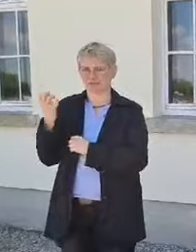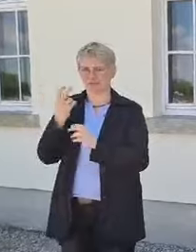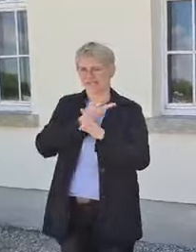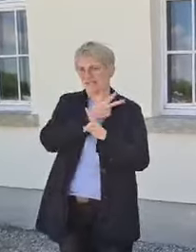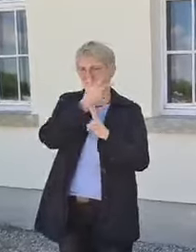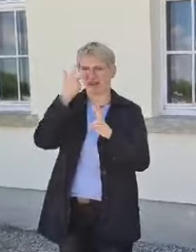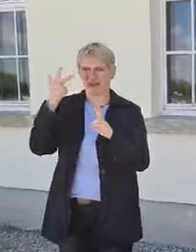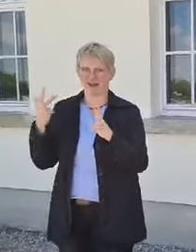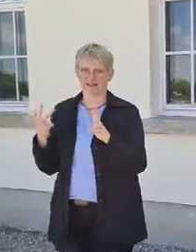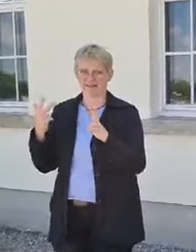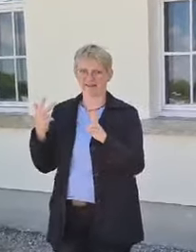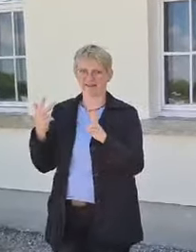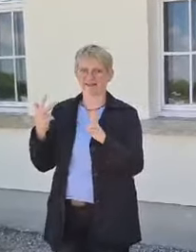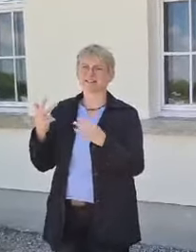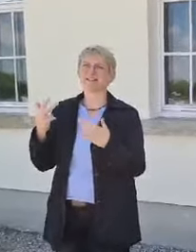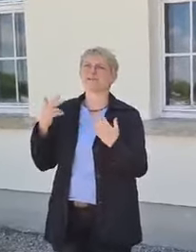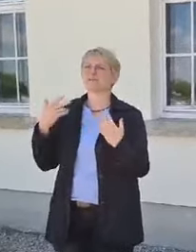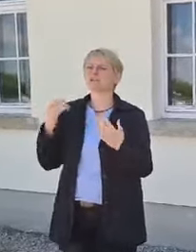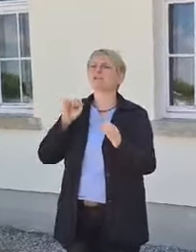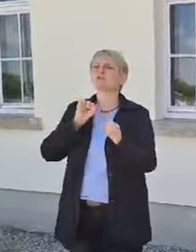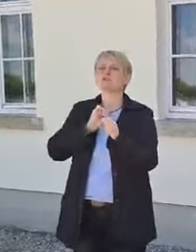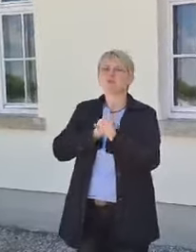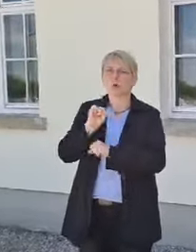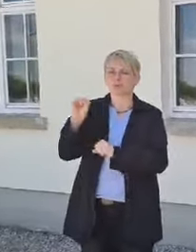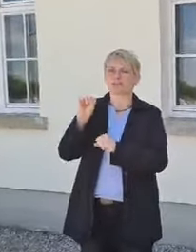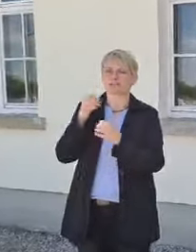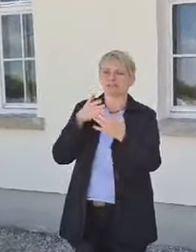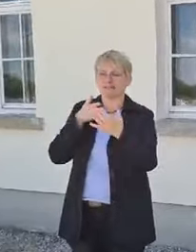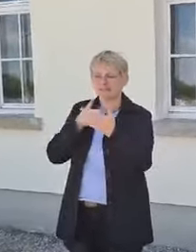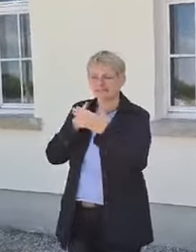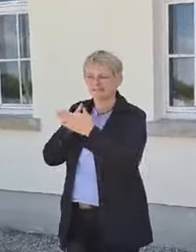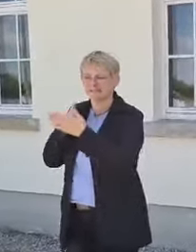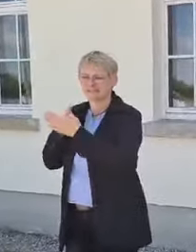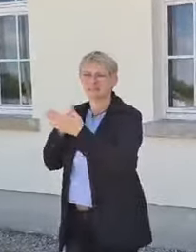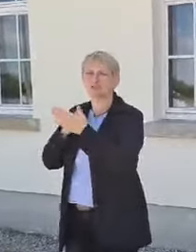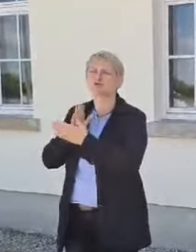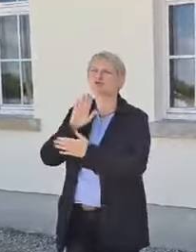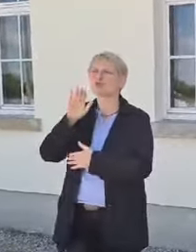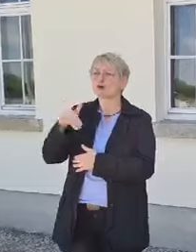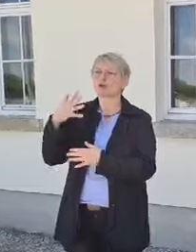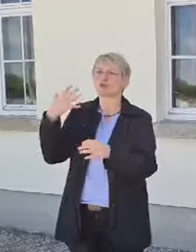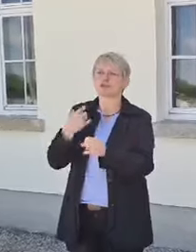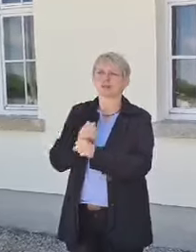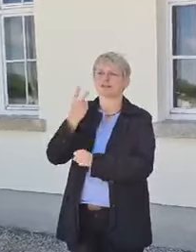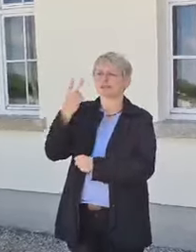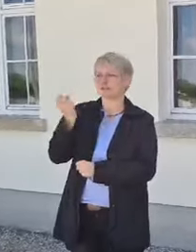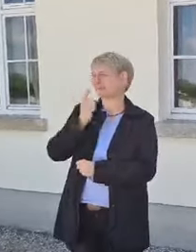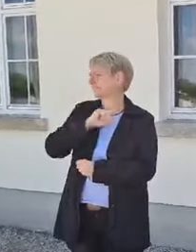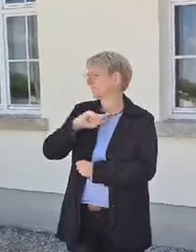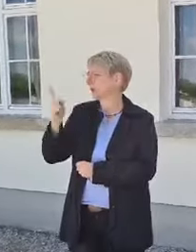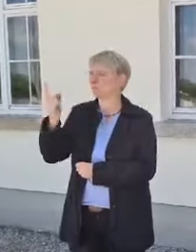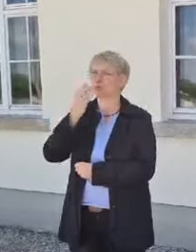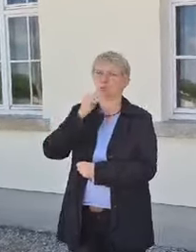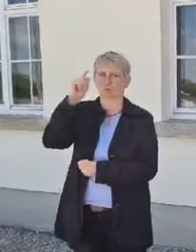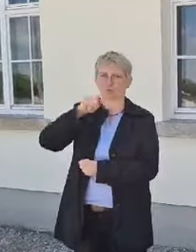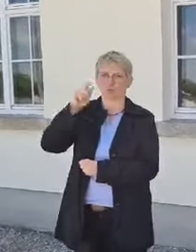war es tatsächlich so, dass trotz dieser Hürden noch über 20.000 Juden nach Shanghai